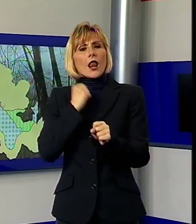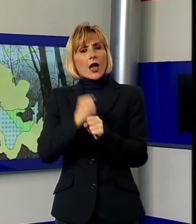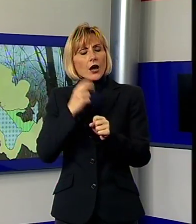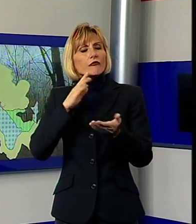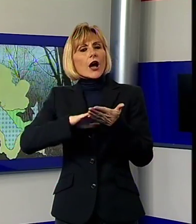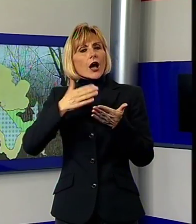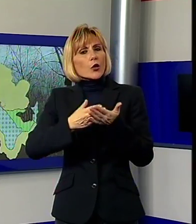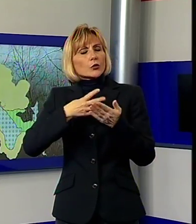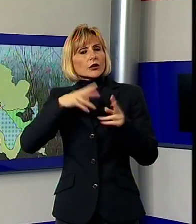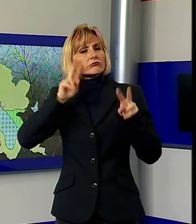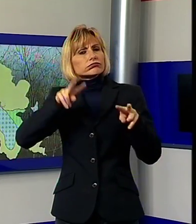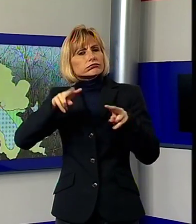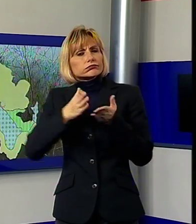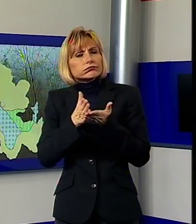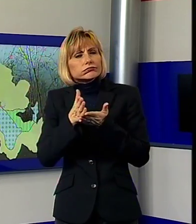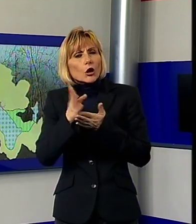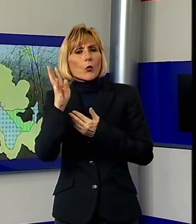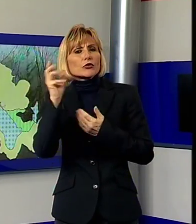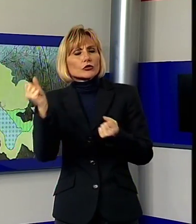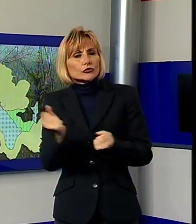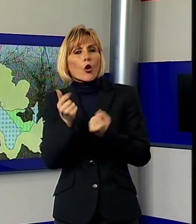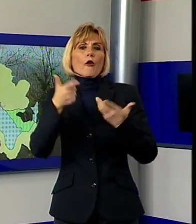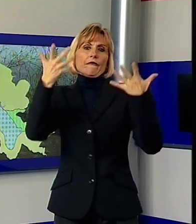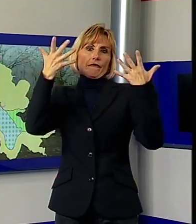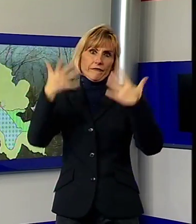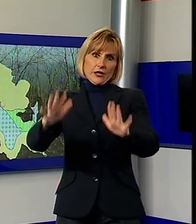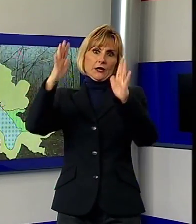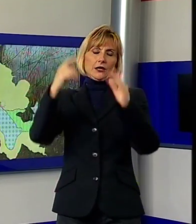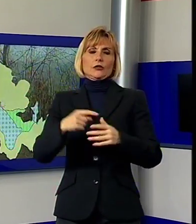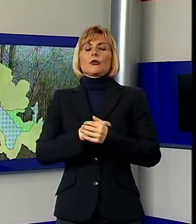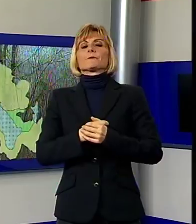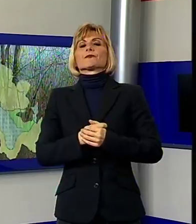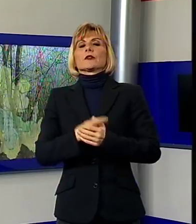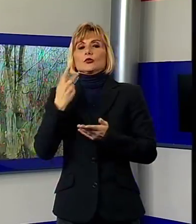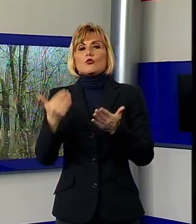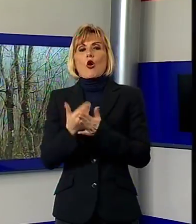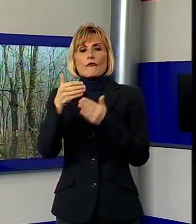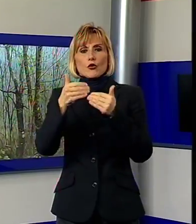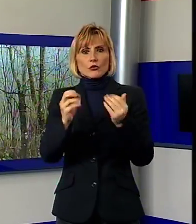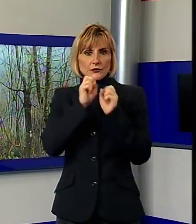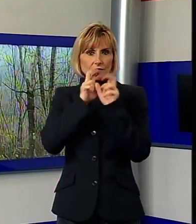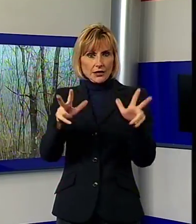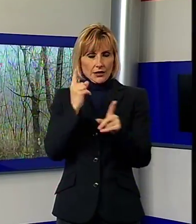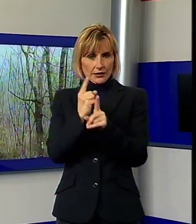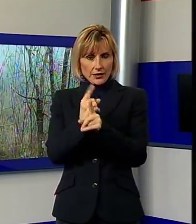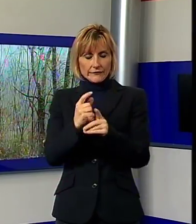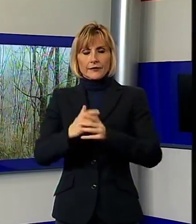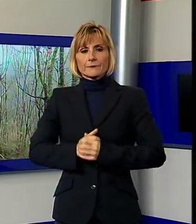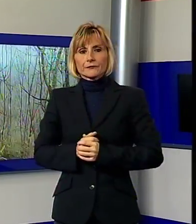anni è adesso giunta al termine e a breve saranno comunicati i nuovi confini. Tanti i comuni interessati a questi